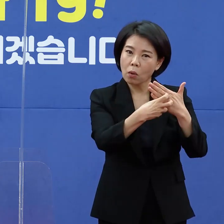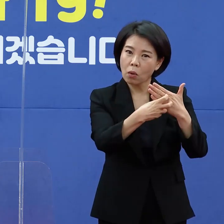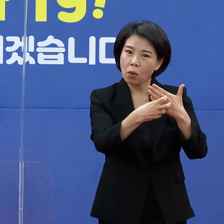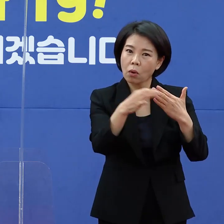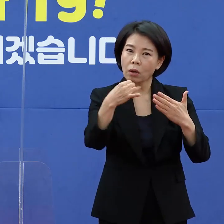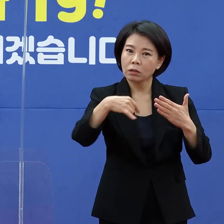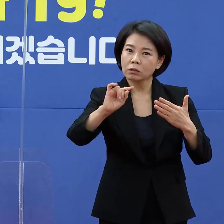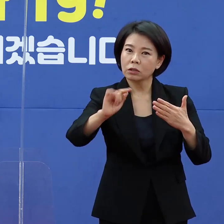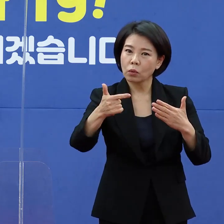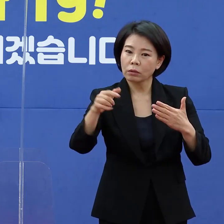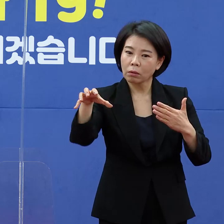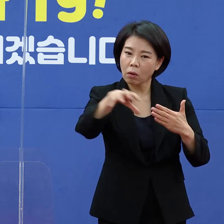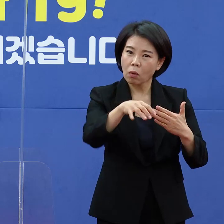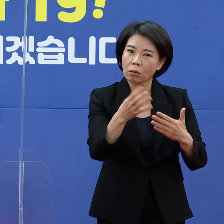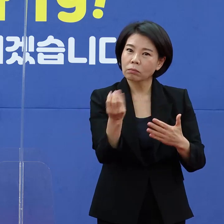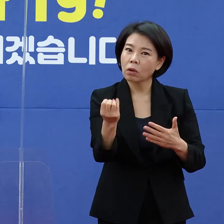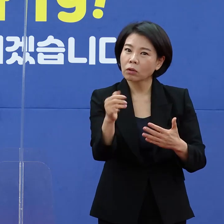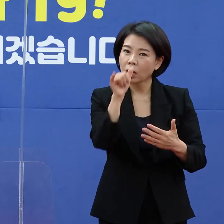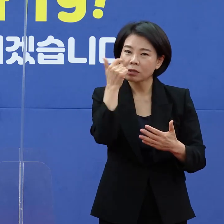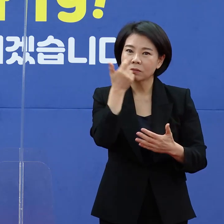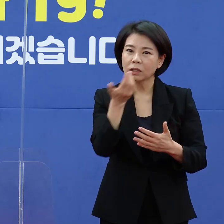있습니까? 질문입니다.